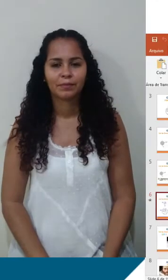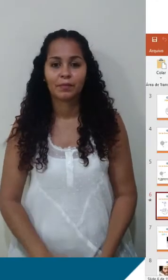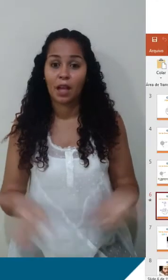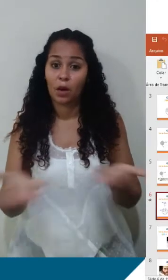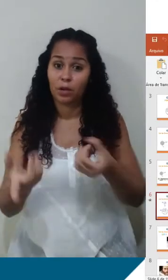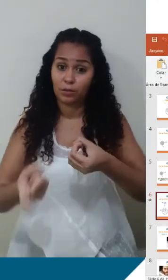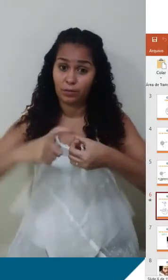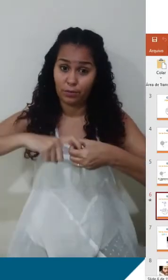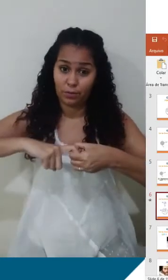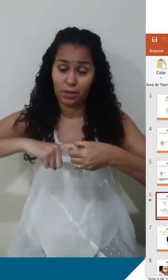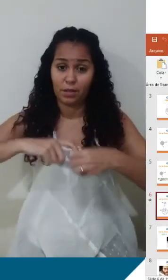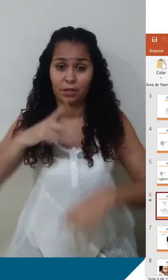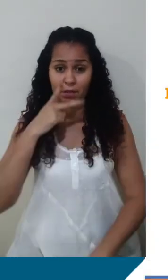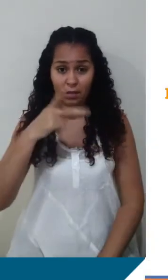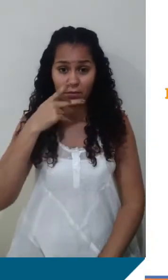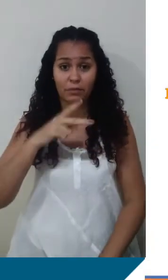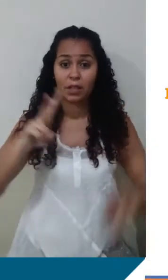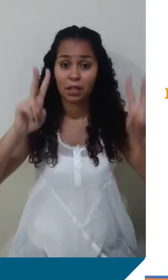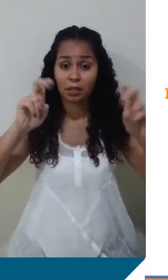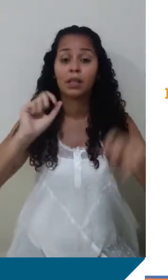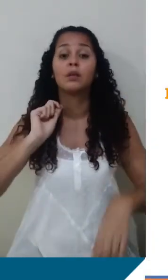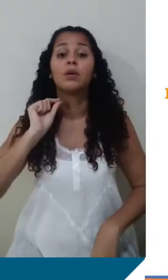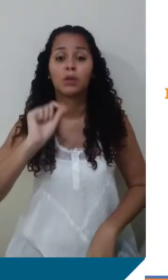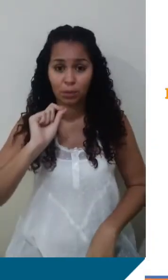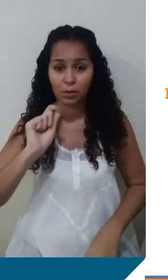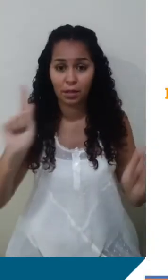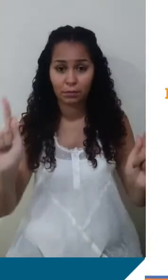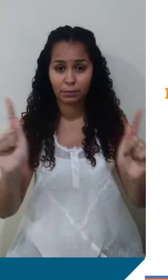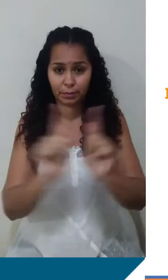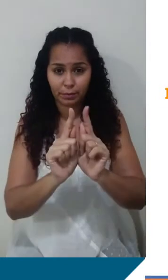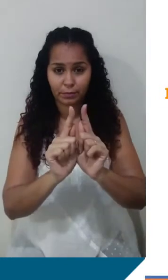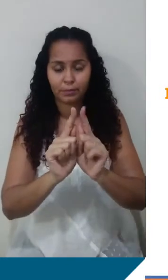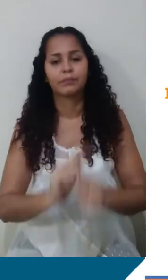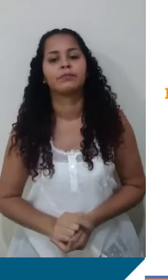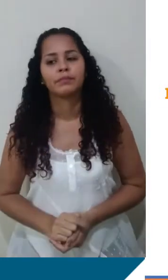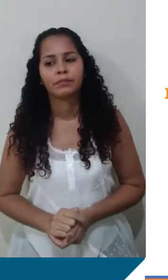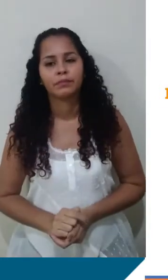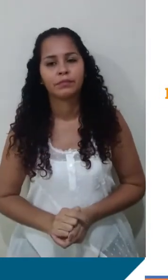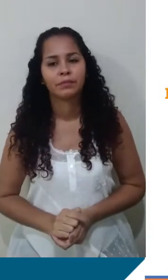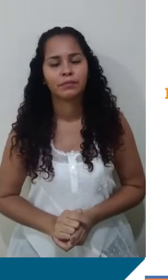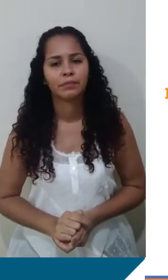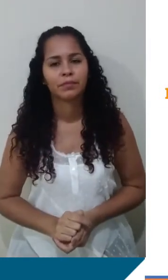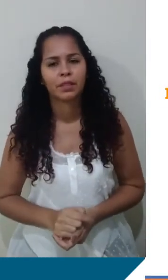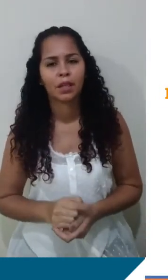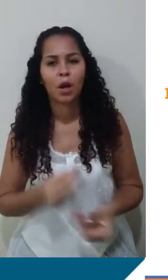Voltando aqui, a gente vai falar um pouquinho sobre a gravidade, ok? Ver de onde a gente tira tudo isso.